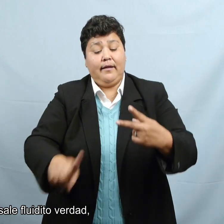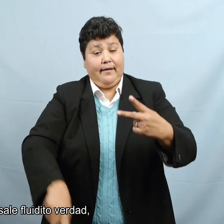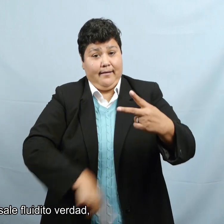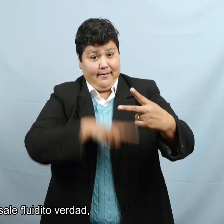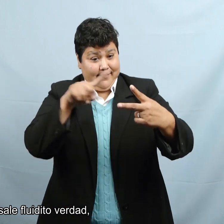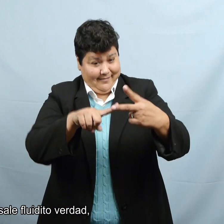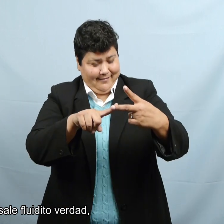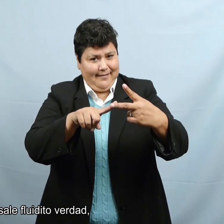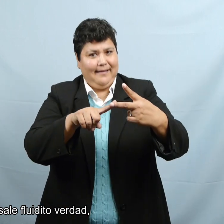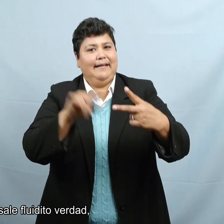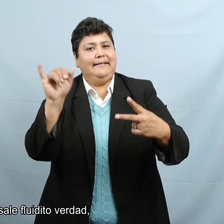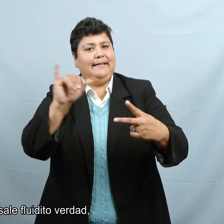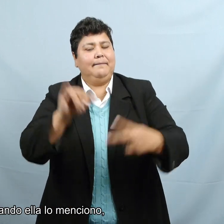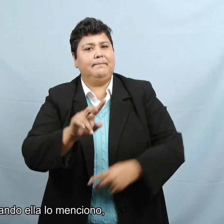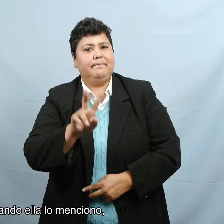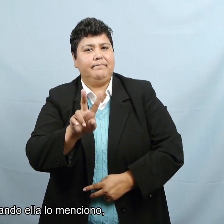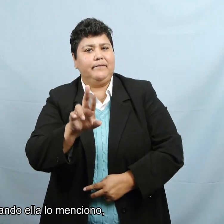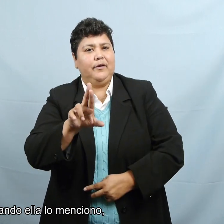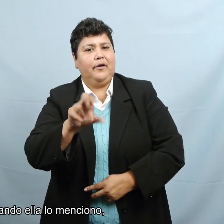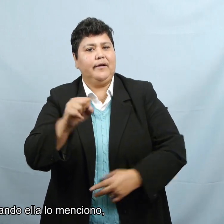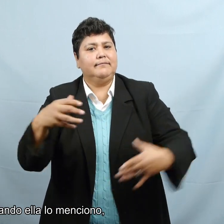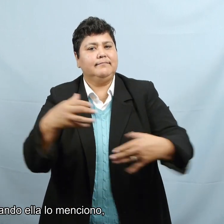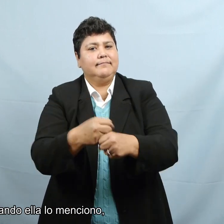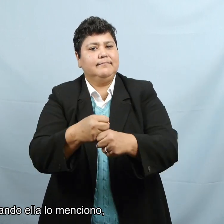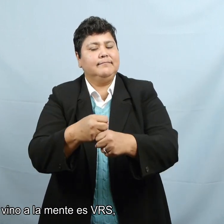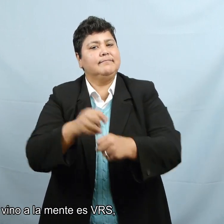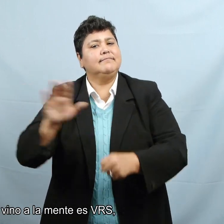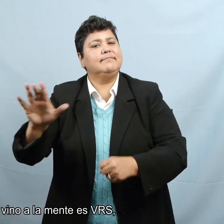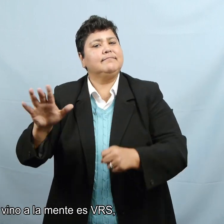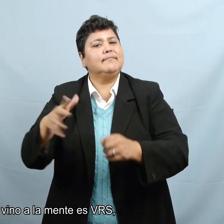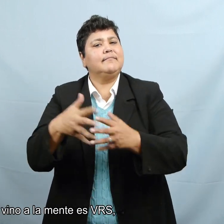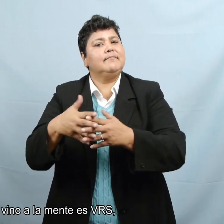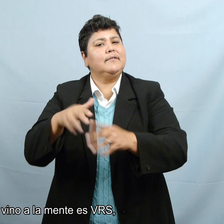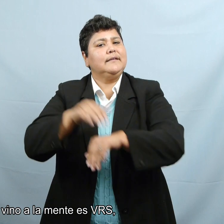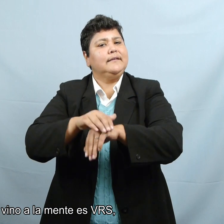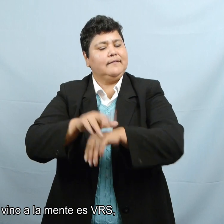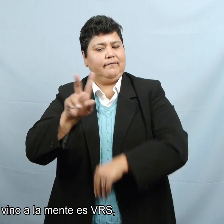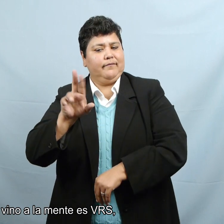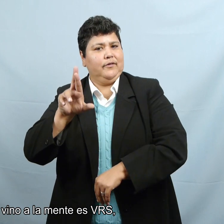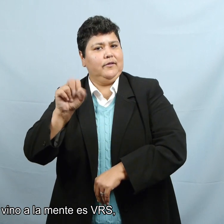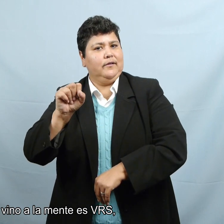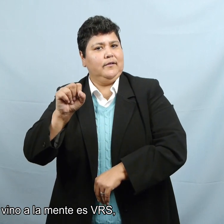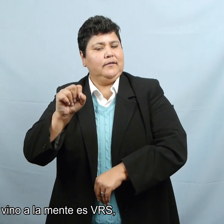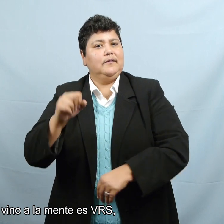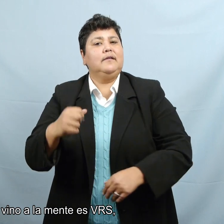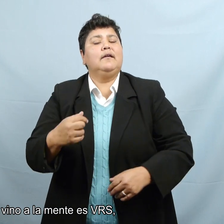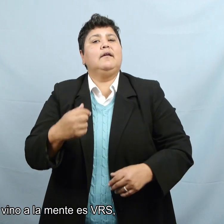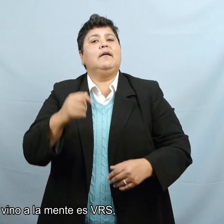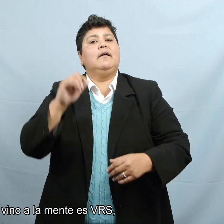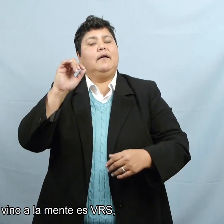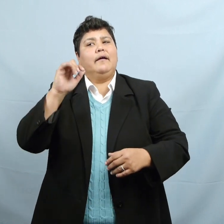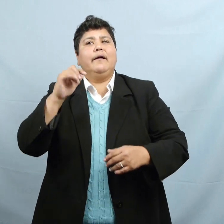que sale fluidito, ¿verdad? Pero cuando ella lo mencionó, lo que me vino a la mente es VRS.